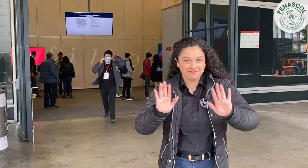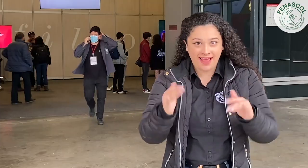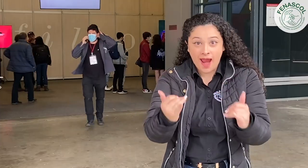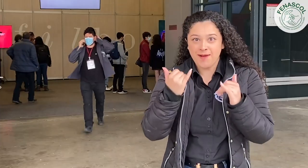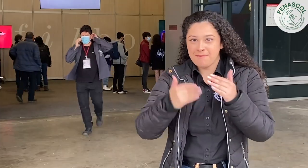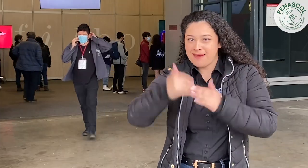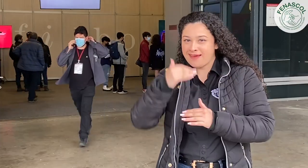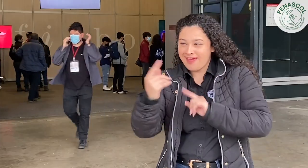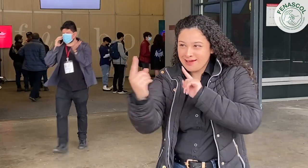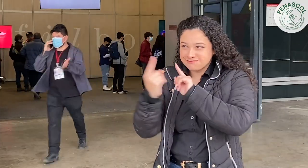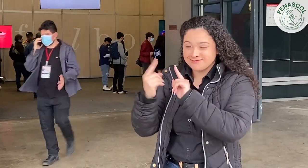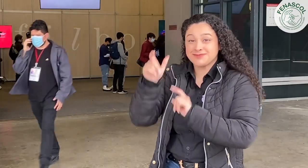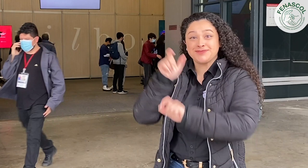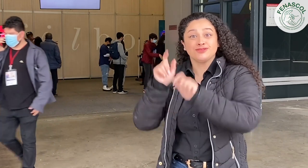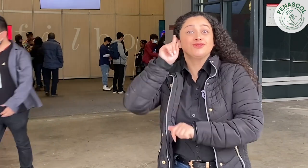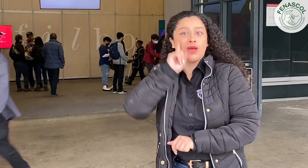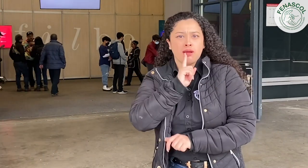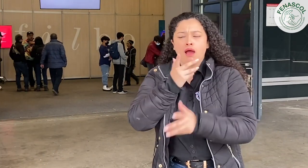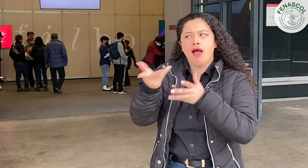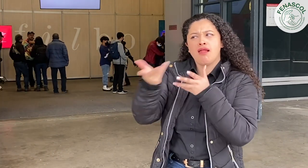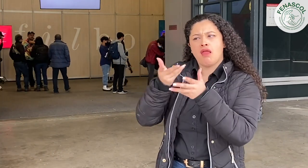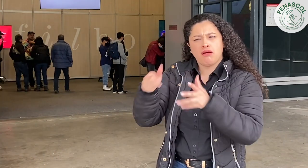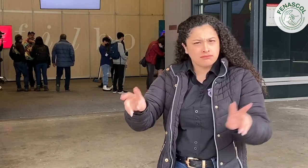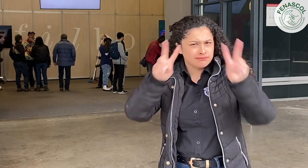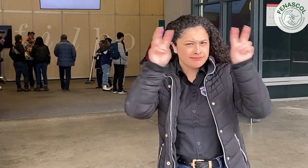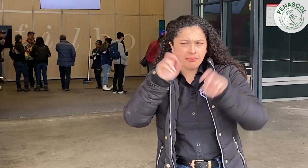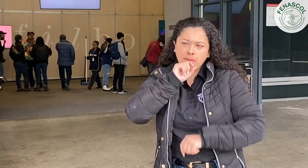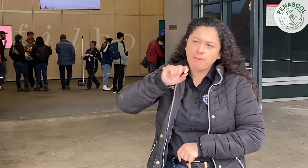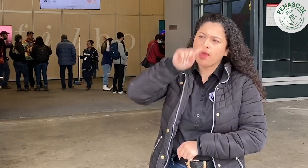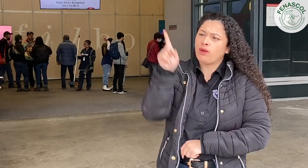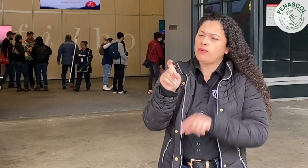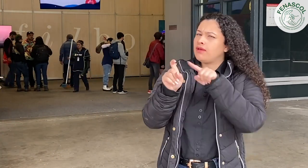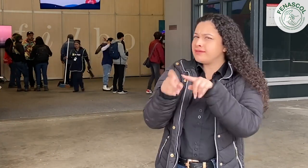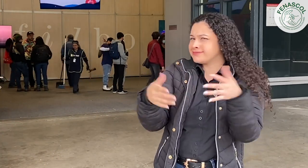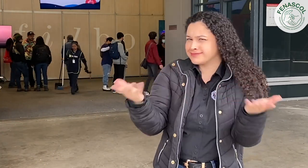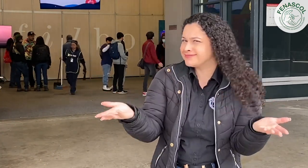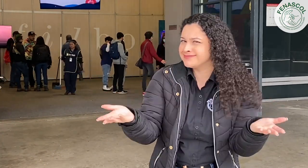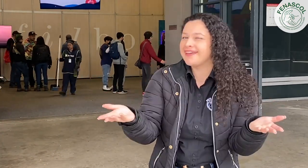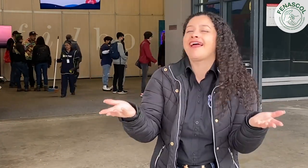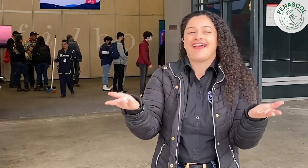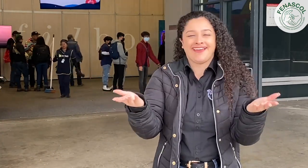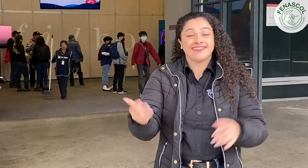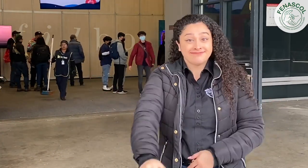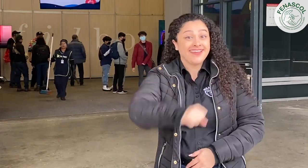Bueno, ahora nos vamos a encontrar con algunas personas sordas y les vamos a hacer la pregunta sobre ¿Sin accesibilidad